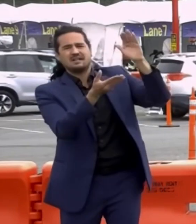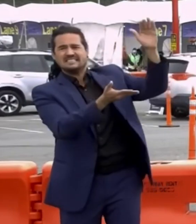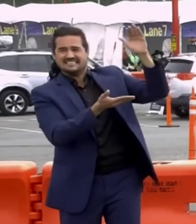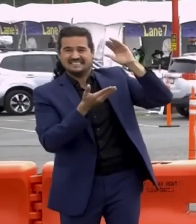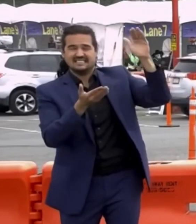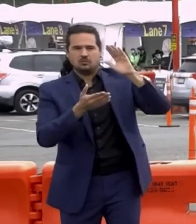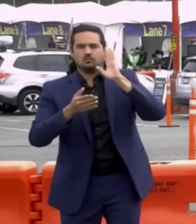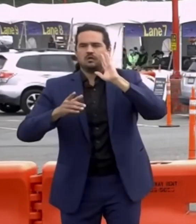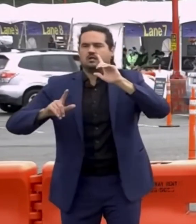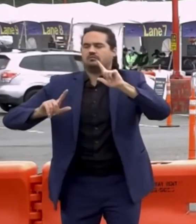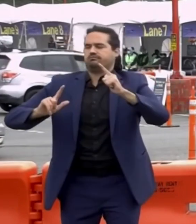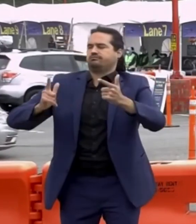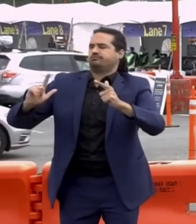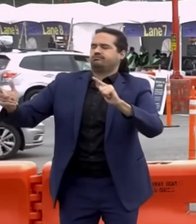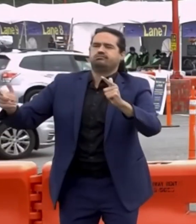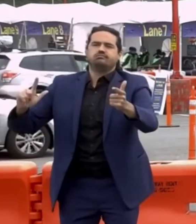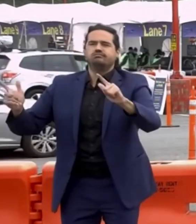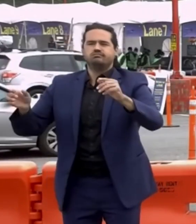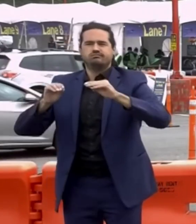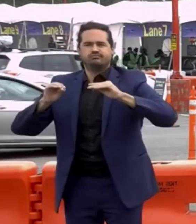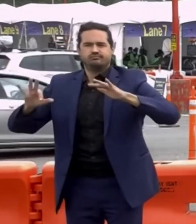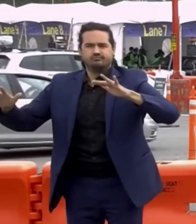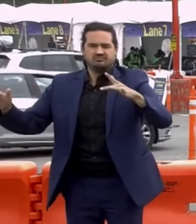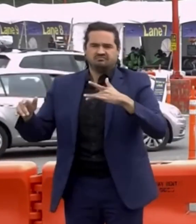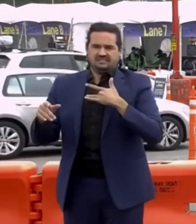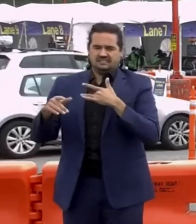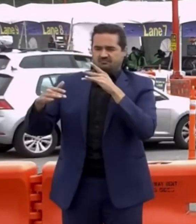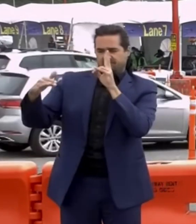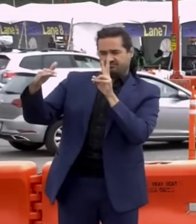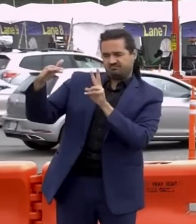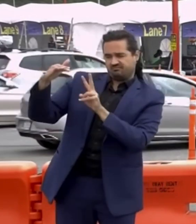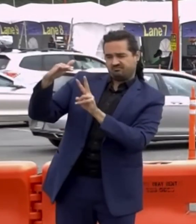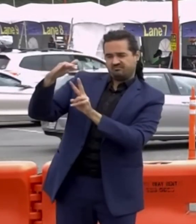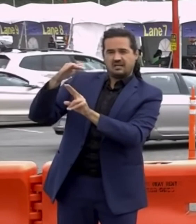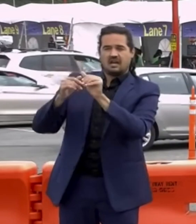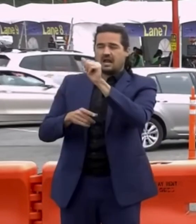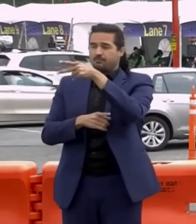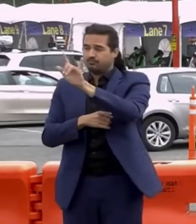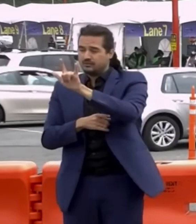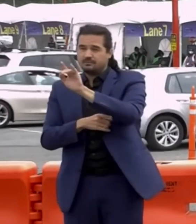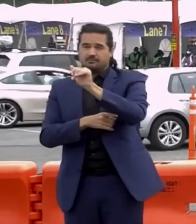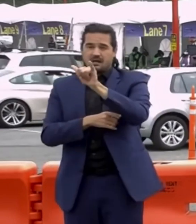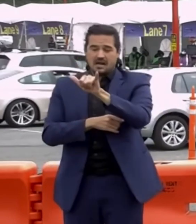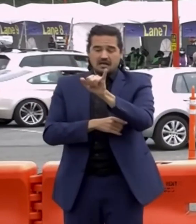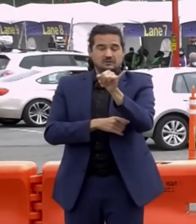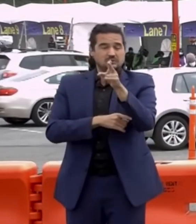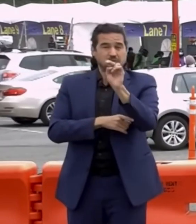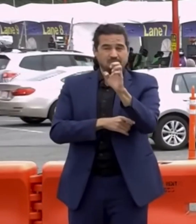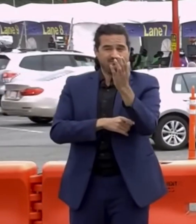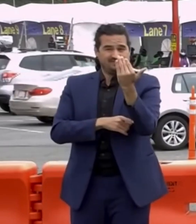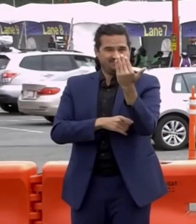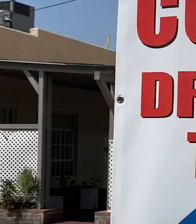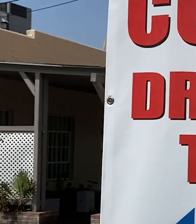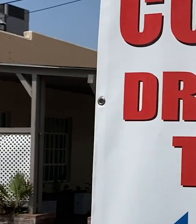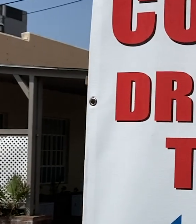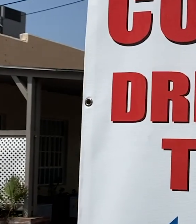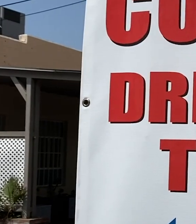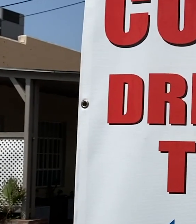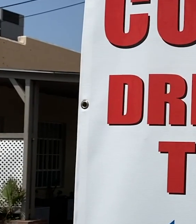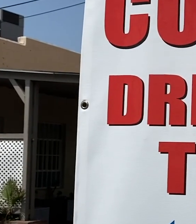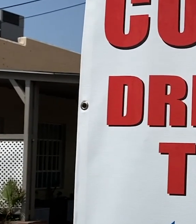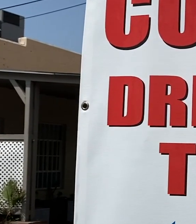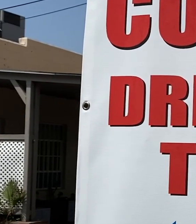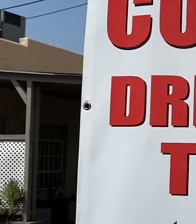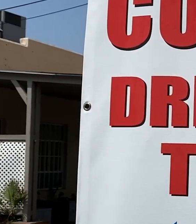Podemos decir con confianza que para el 15 de junio vamos a empezar la reapertura para volver a trabajar como de costumbre. Se